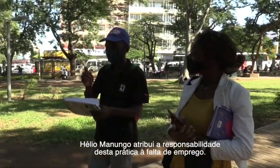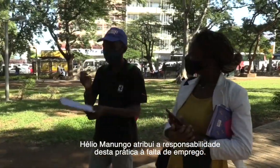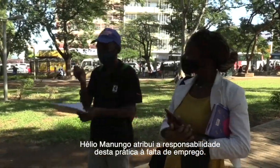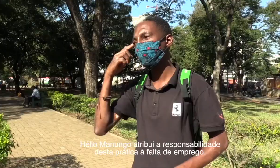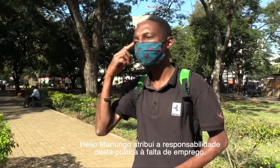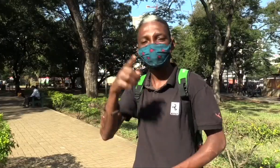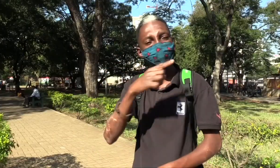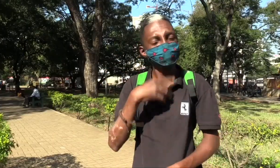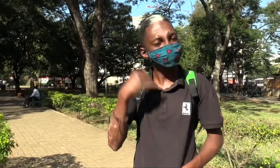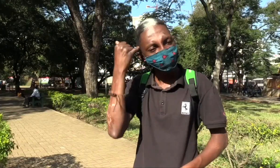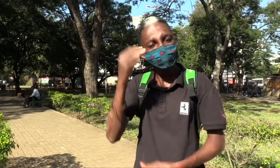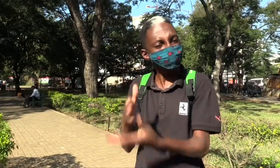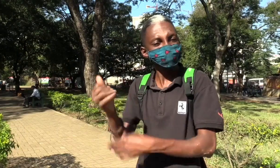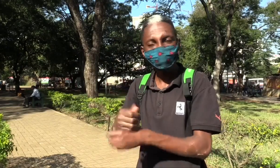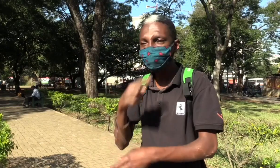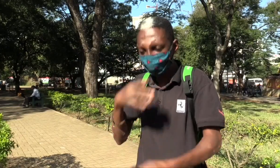falta de emprego.